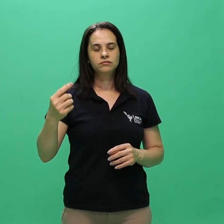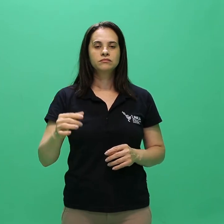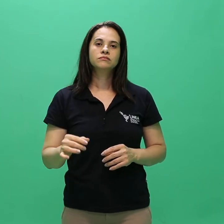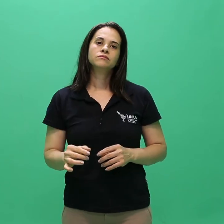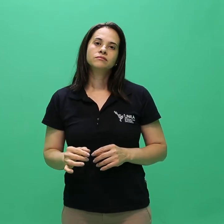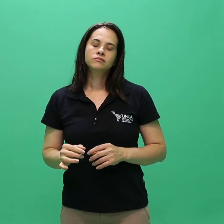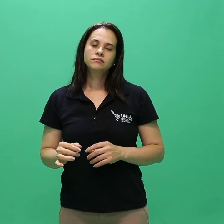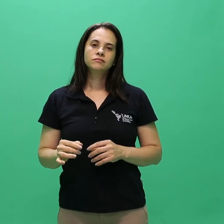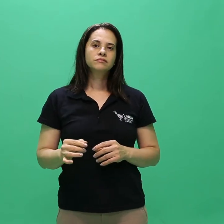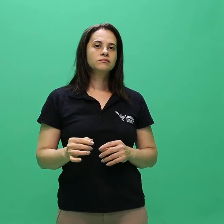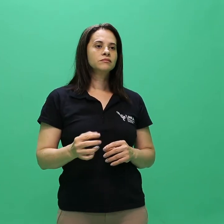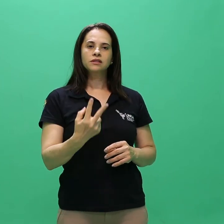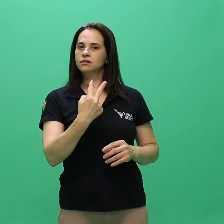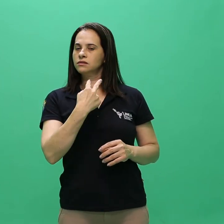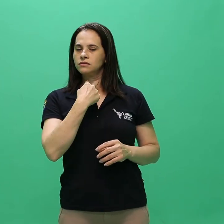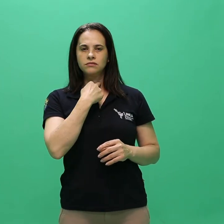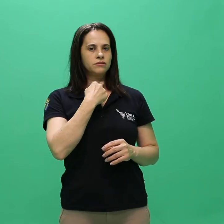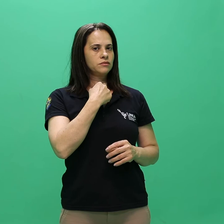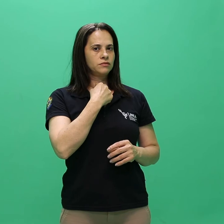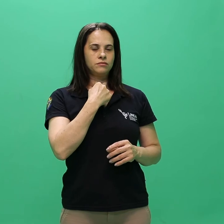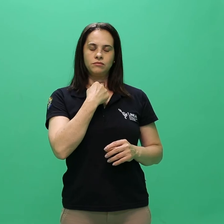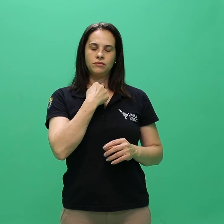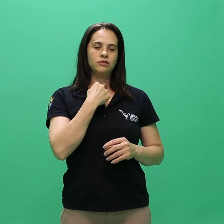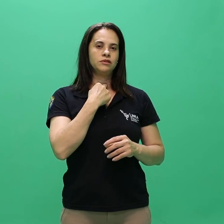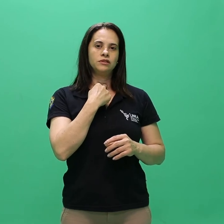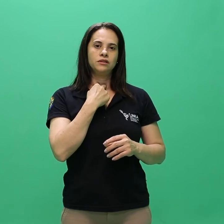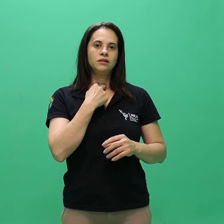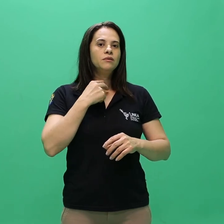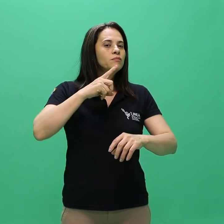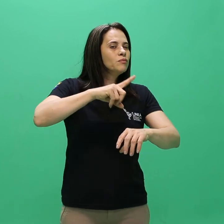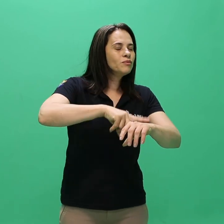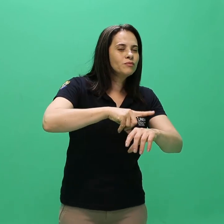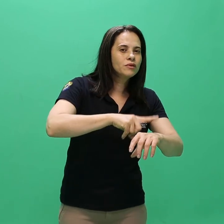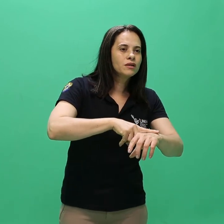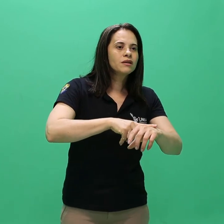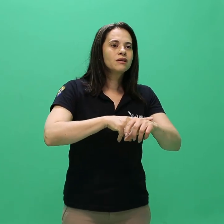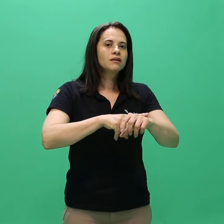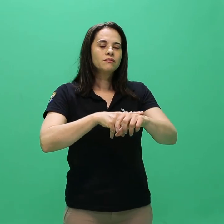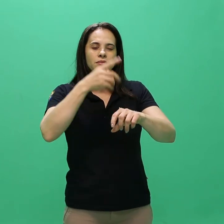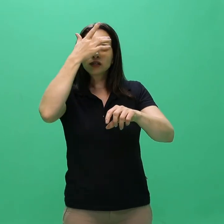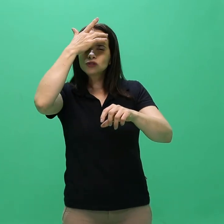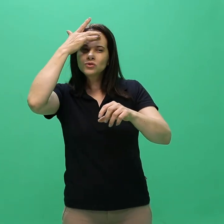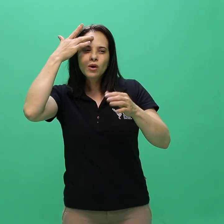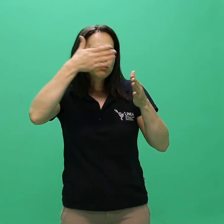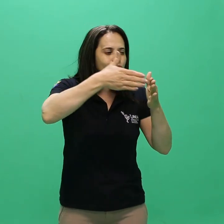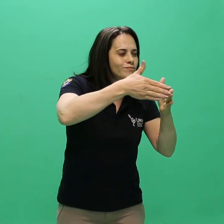interposição de recursos em face do resultado final do processo seletivo.